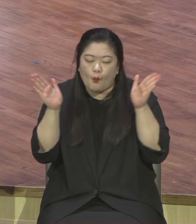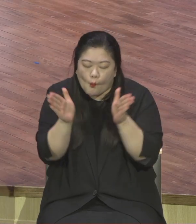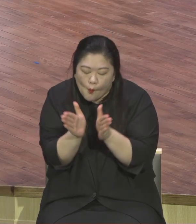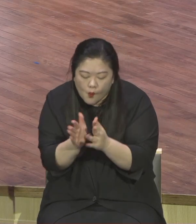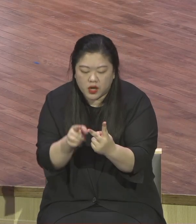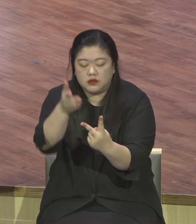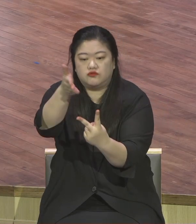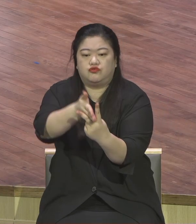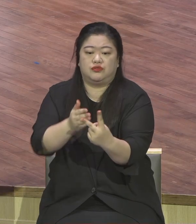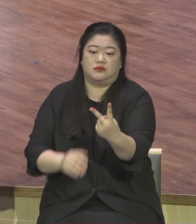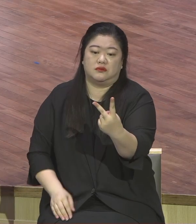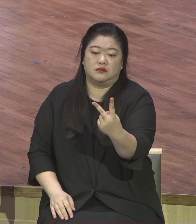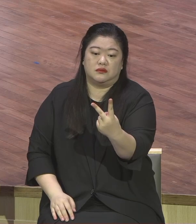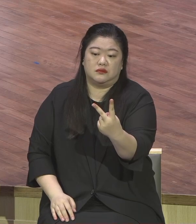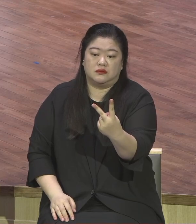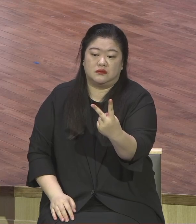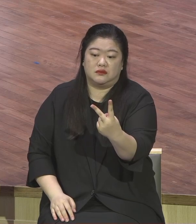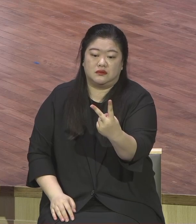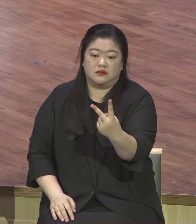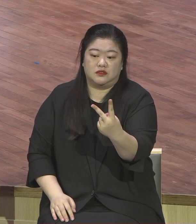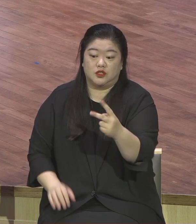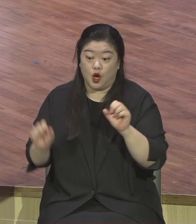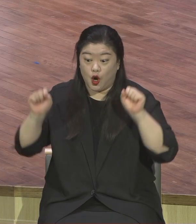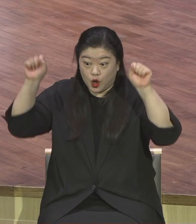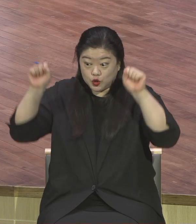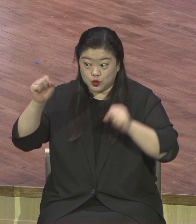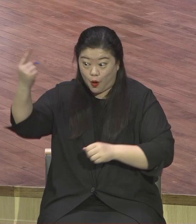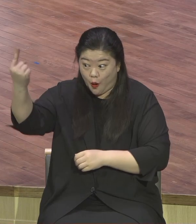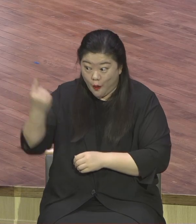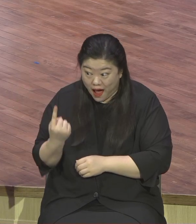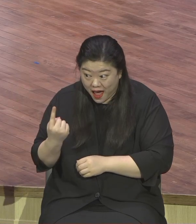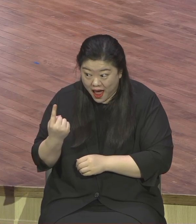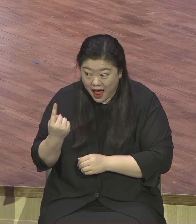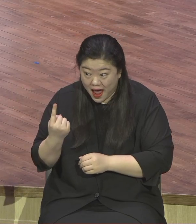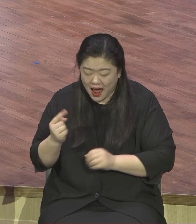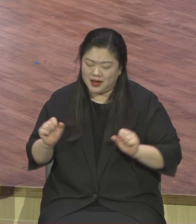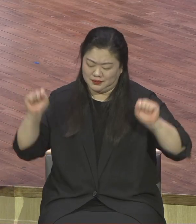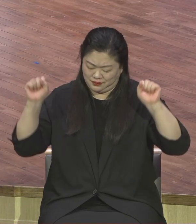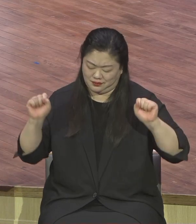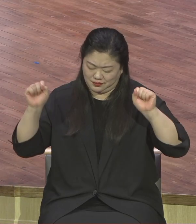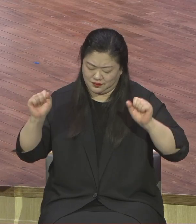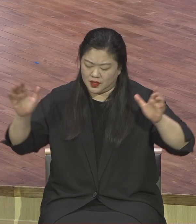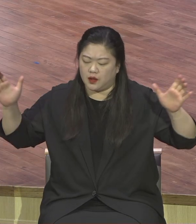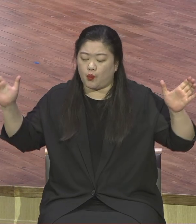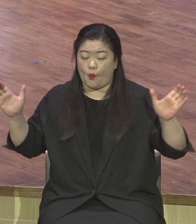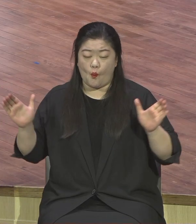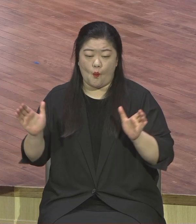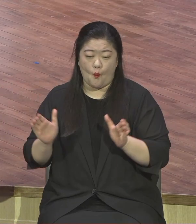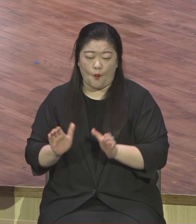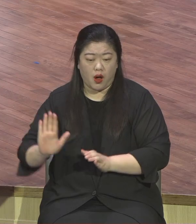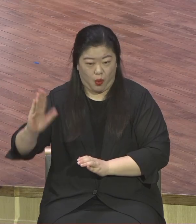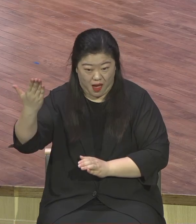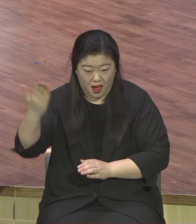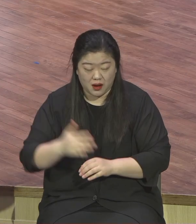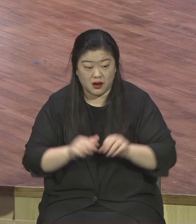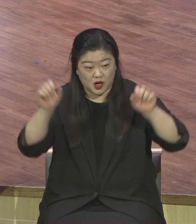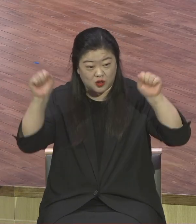자신이 피트니스에 오면, 이 센터에 오면 운동을 통해서 살을 빼주겠다라는 의미가 그 속에